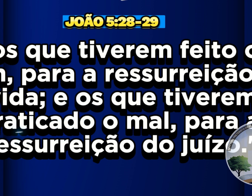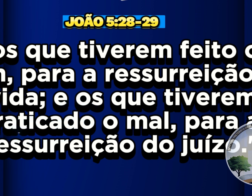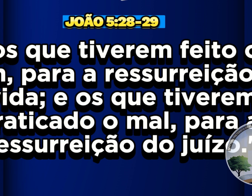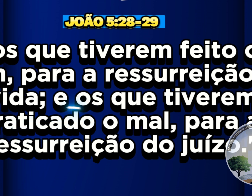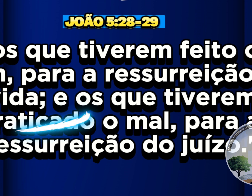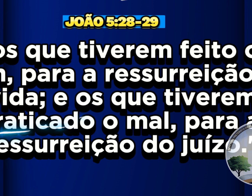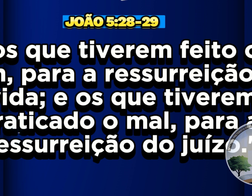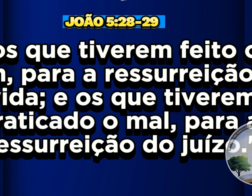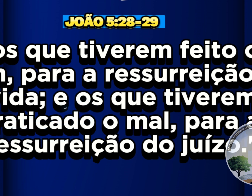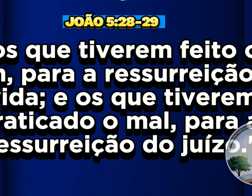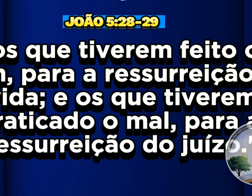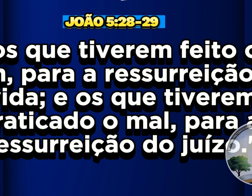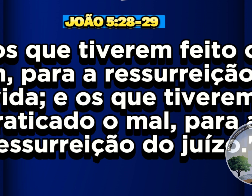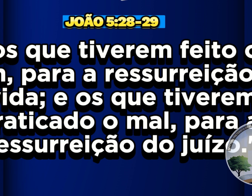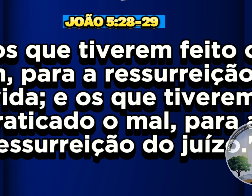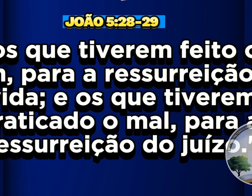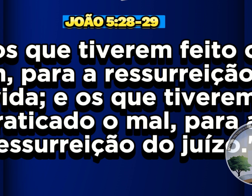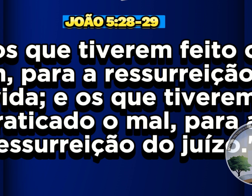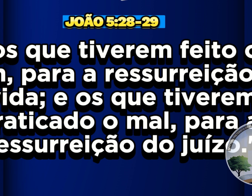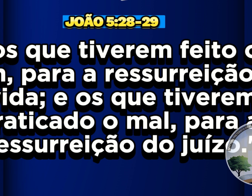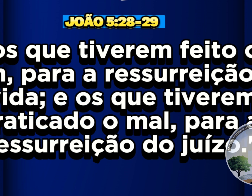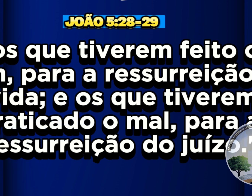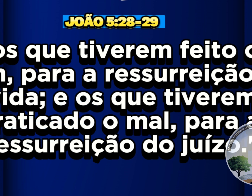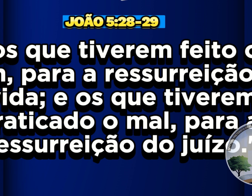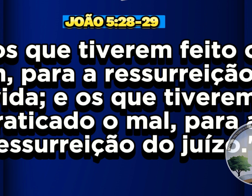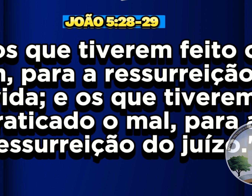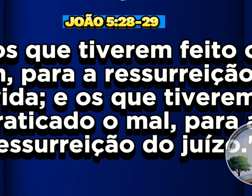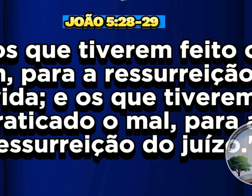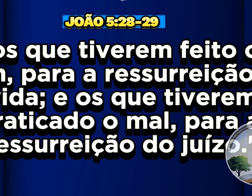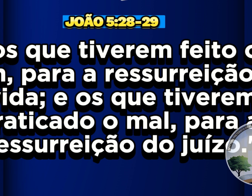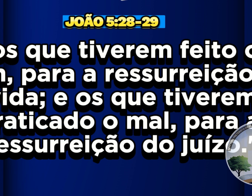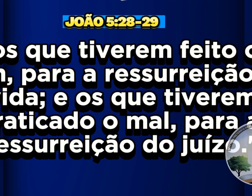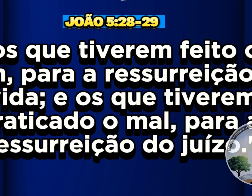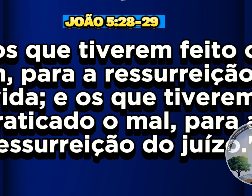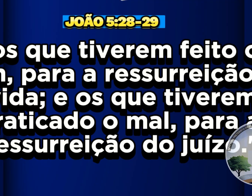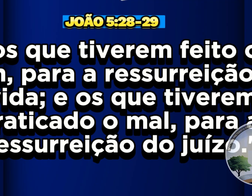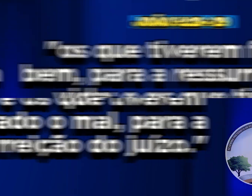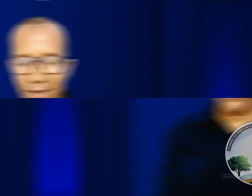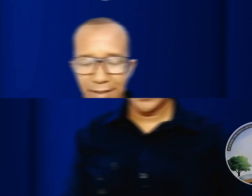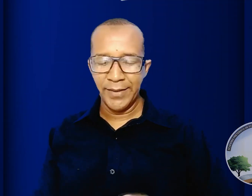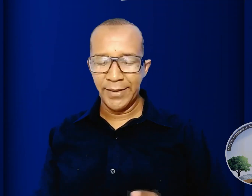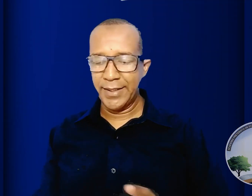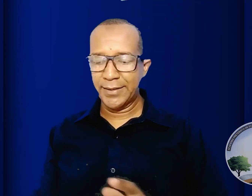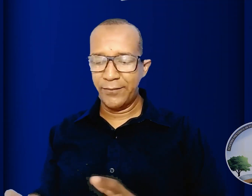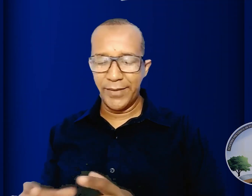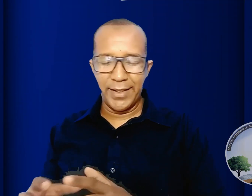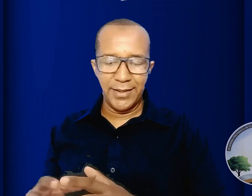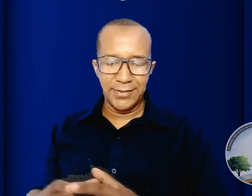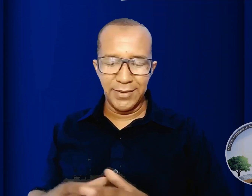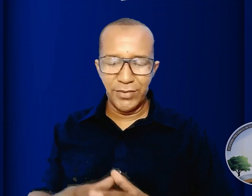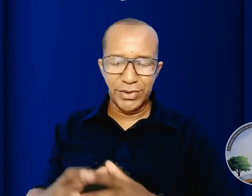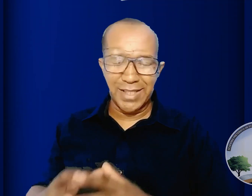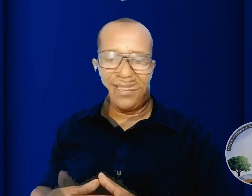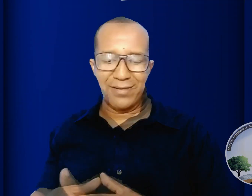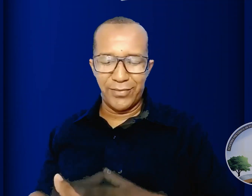praticando mal para a ressurreição do juízo está claro aqui então eles não estavam